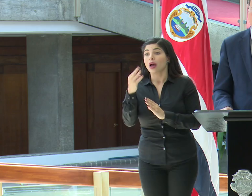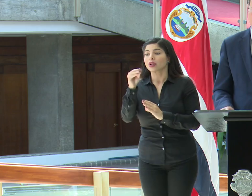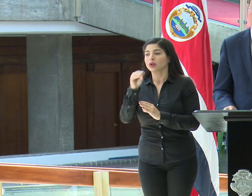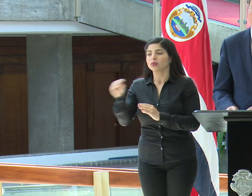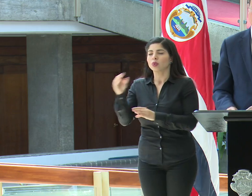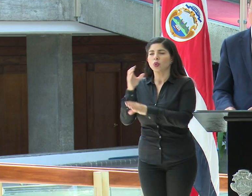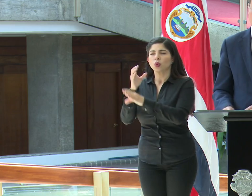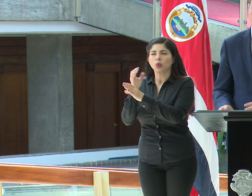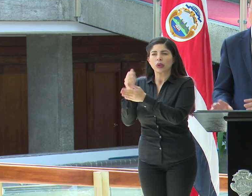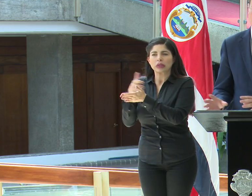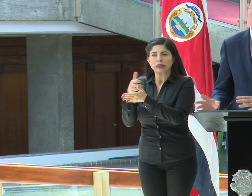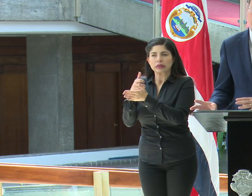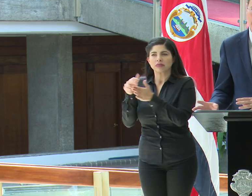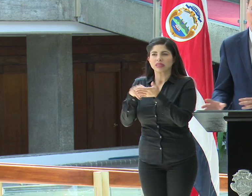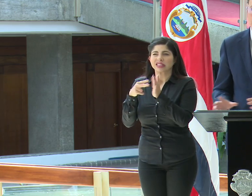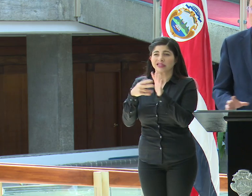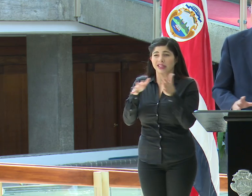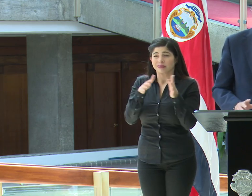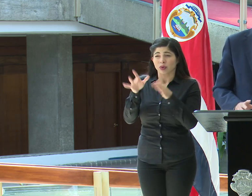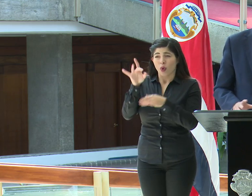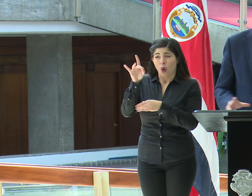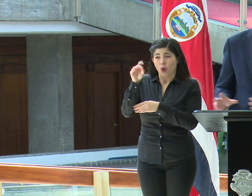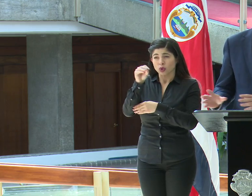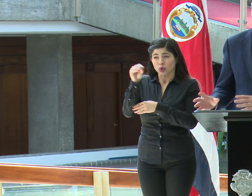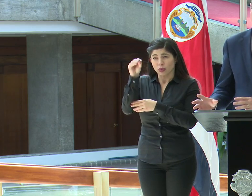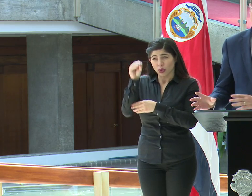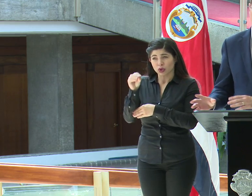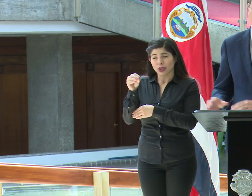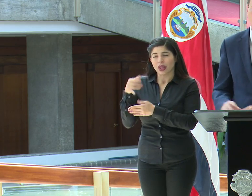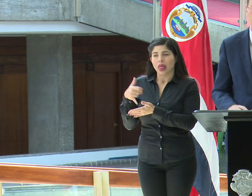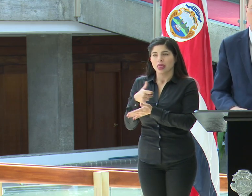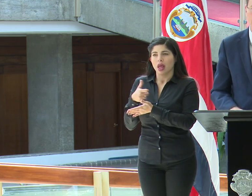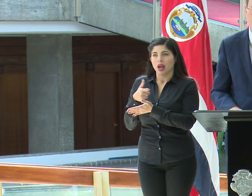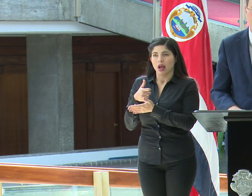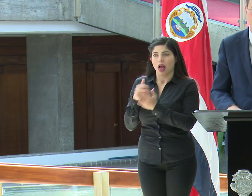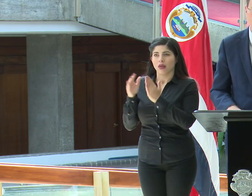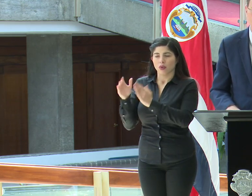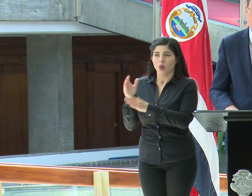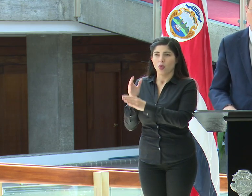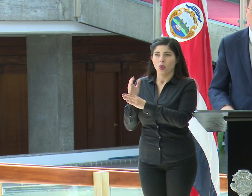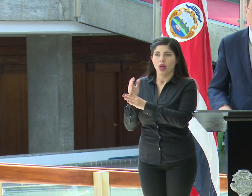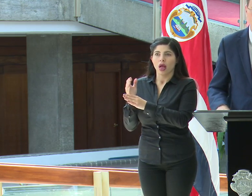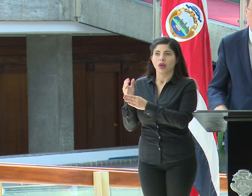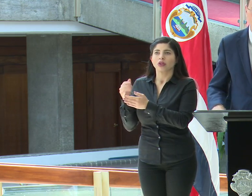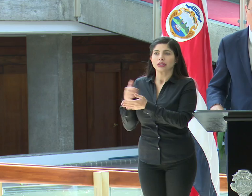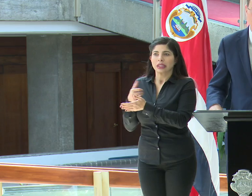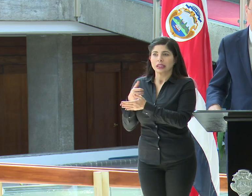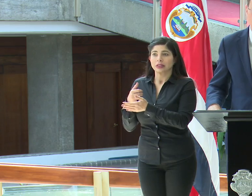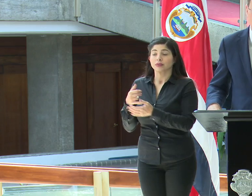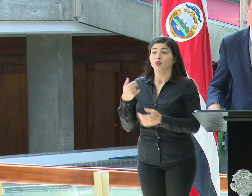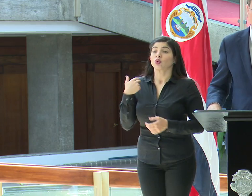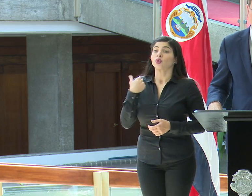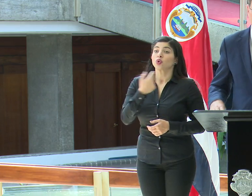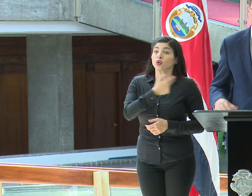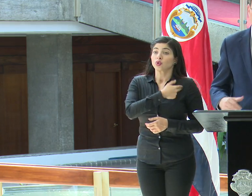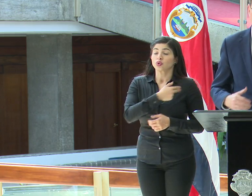intensivos, o sea, más o menos el 8% de los confirmados están delicados en cuidados intensivos. Nosotros